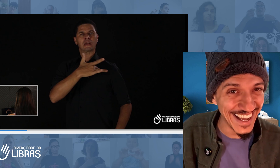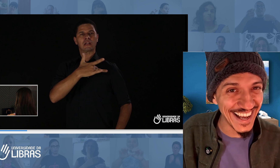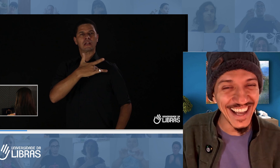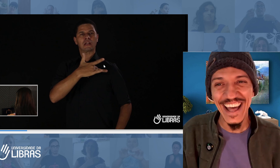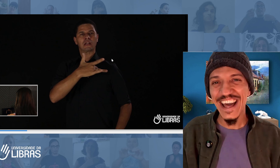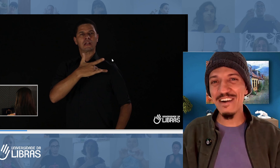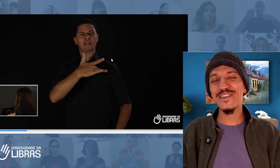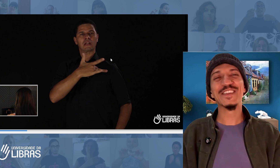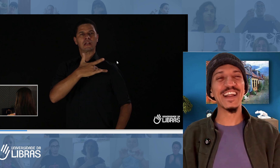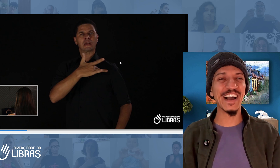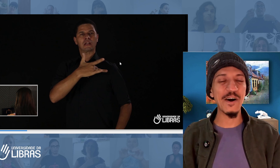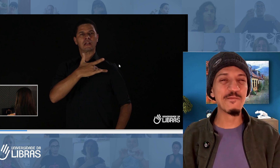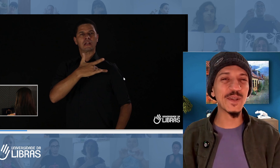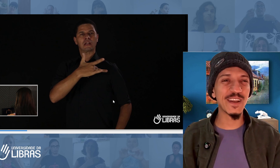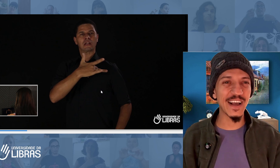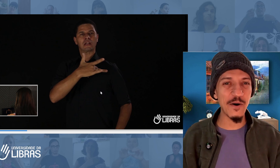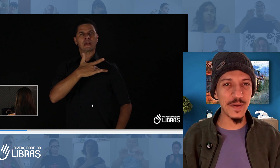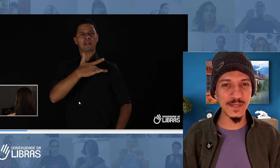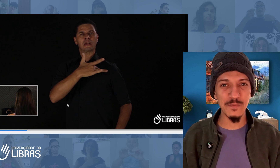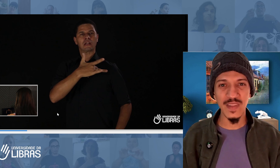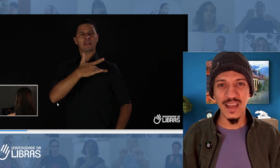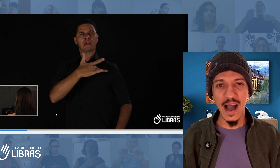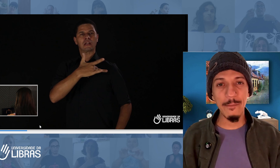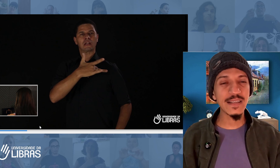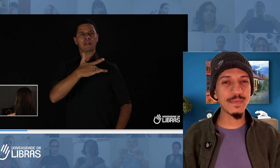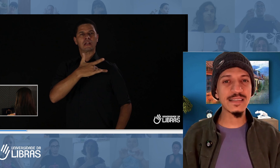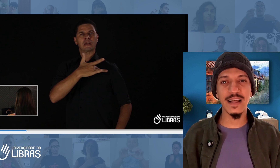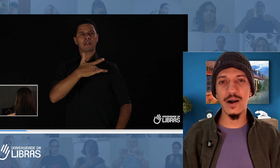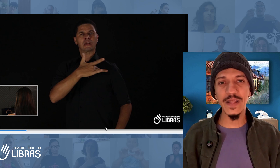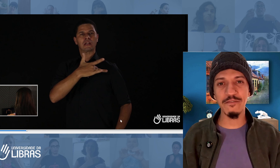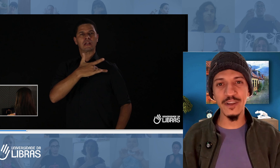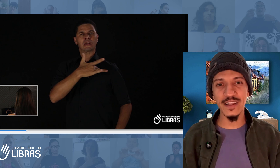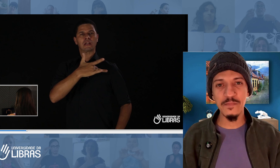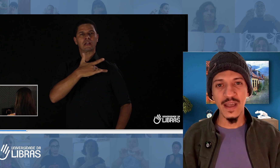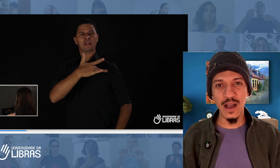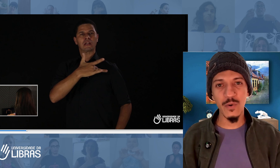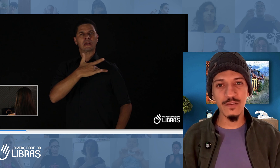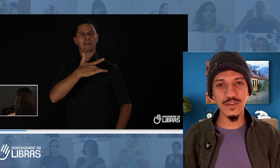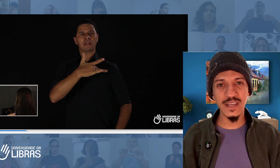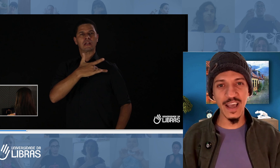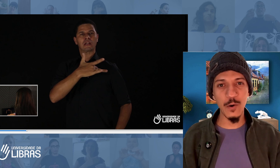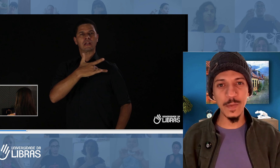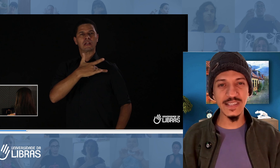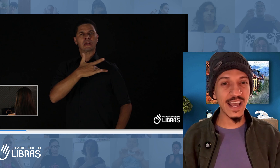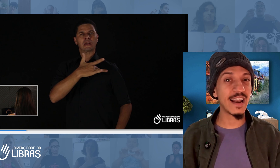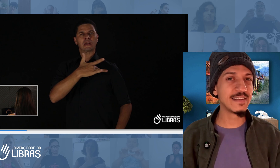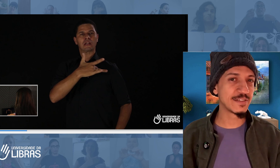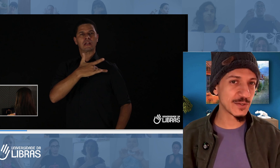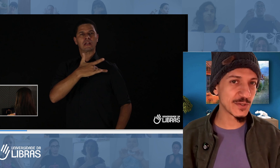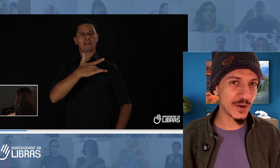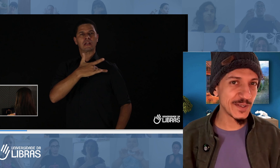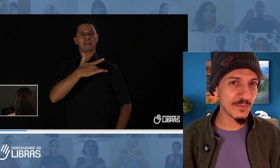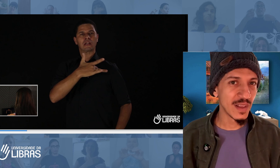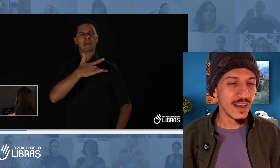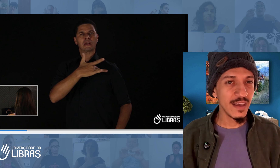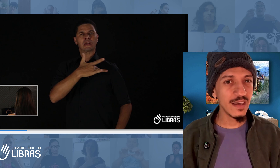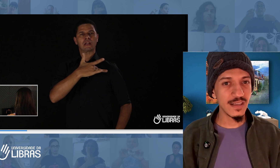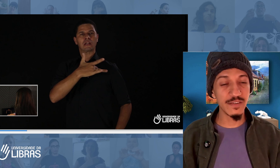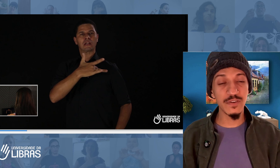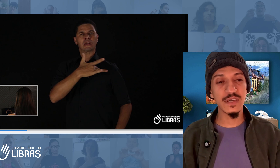É muito legal, muito legal mesmo. A parte mais legal da vida é quando você realmente realiza seus sonhos. E se você tem